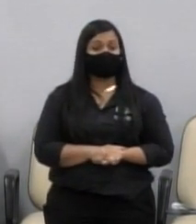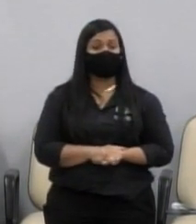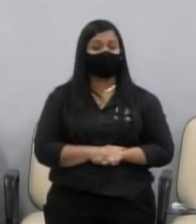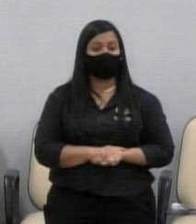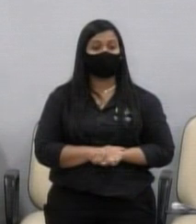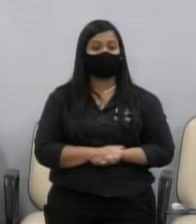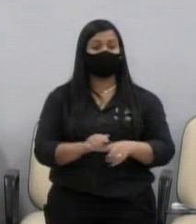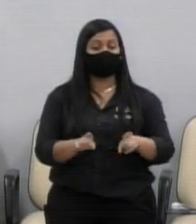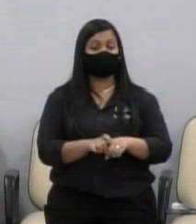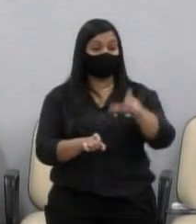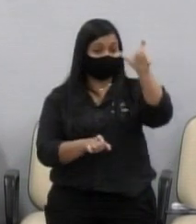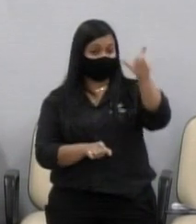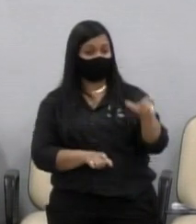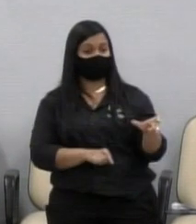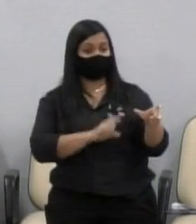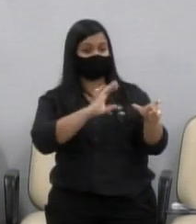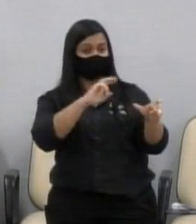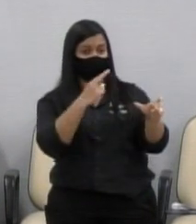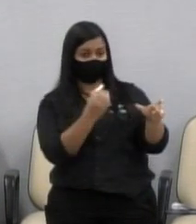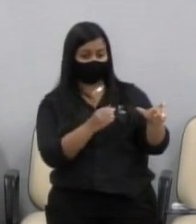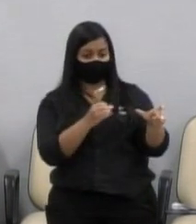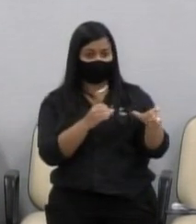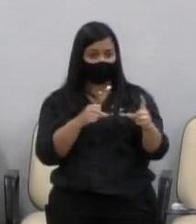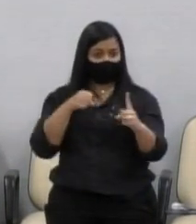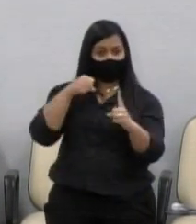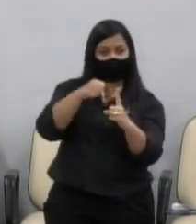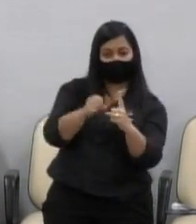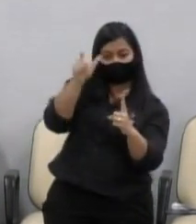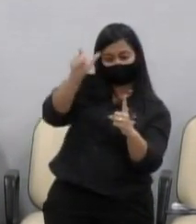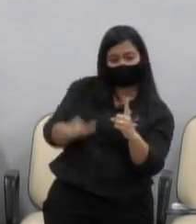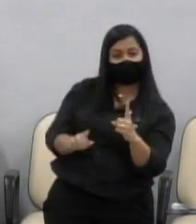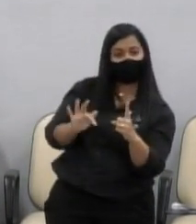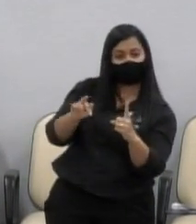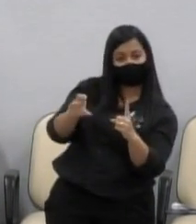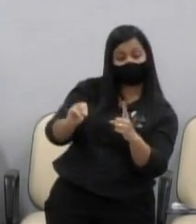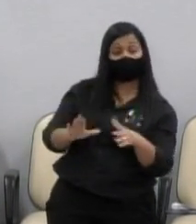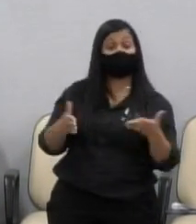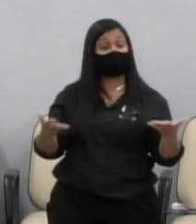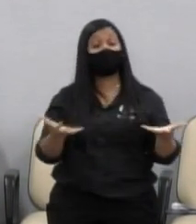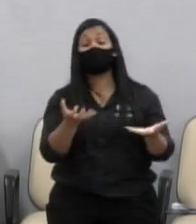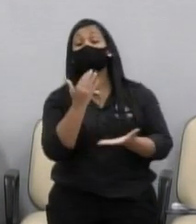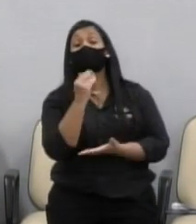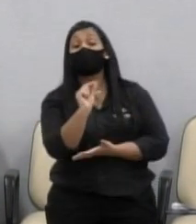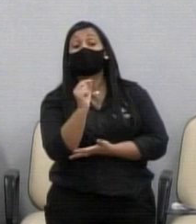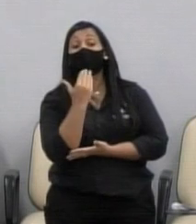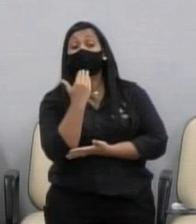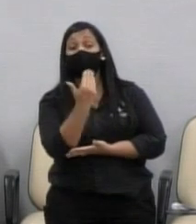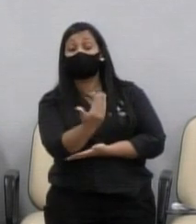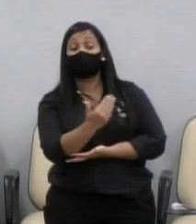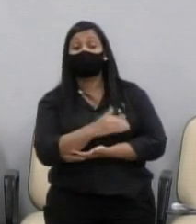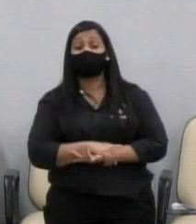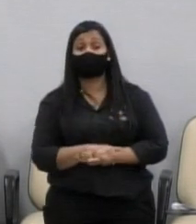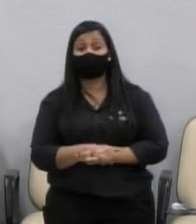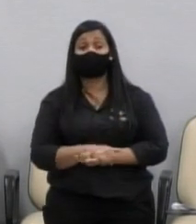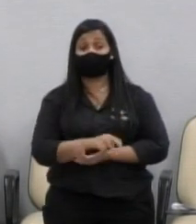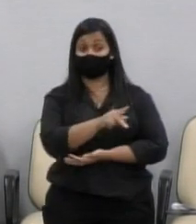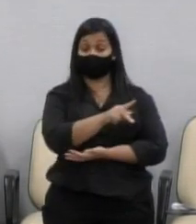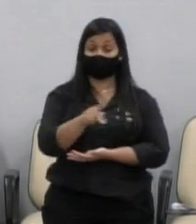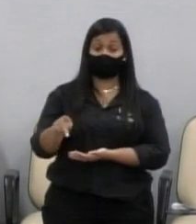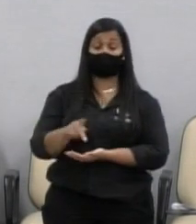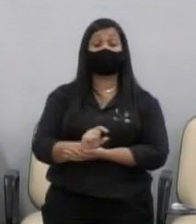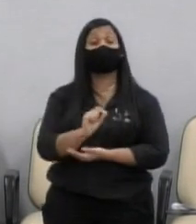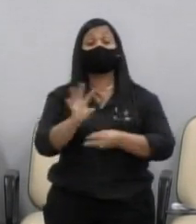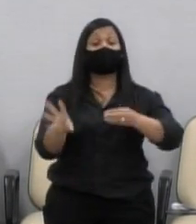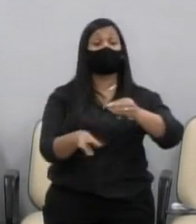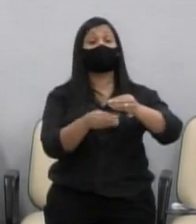Francisco. Então é difícil. É uma situação complicada. Eu até gostaria de pedir para o presidente que